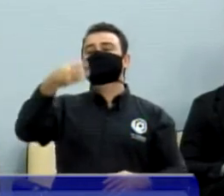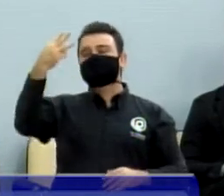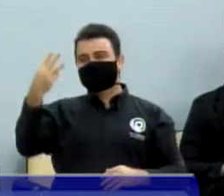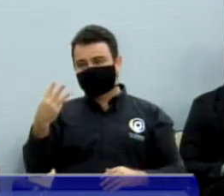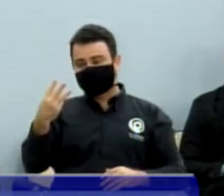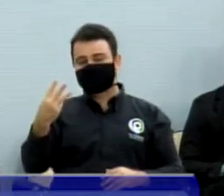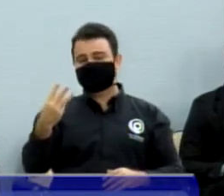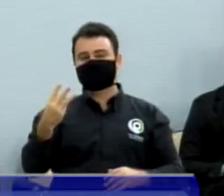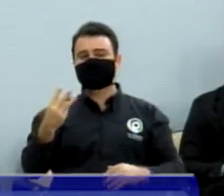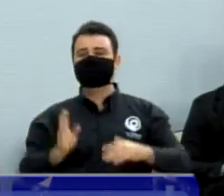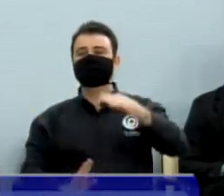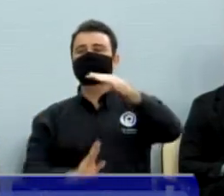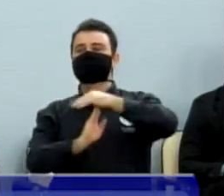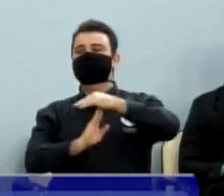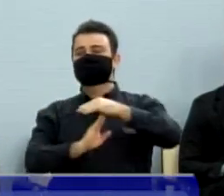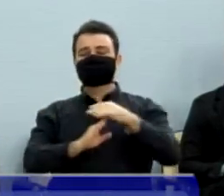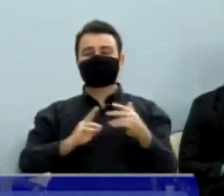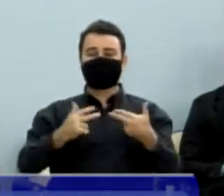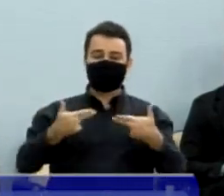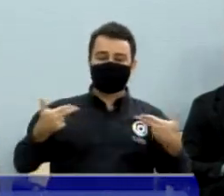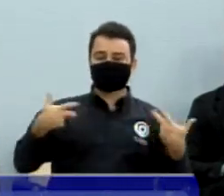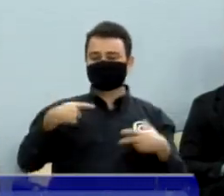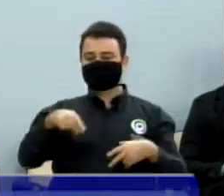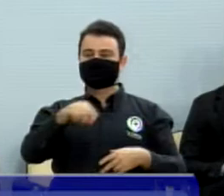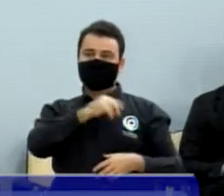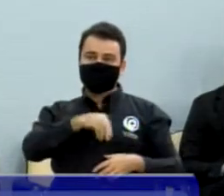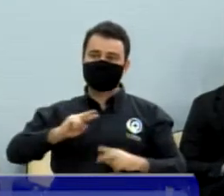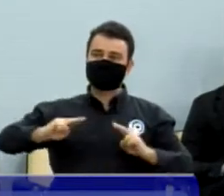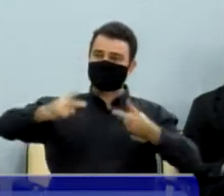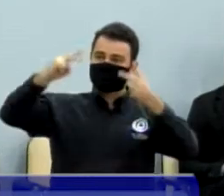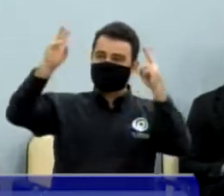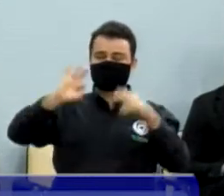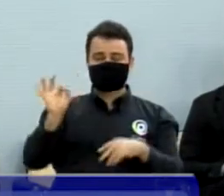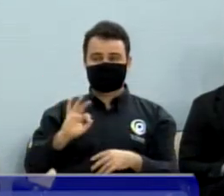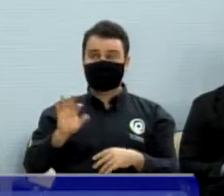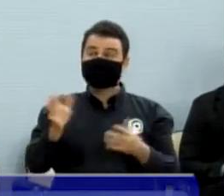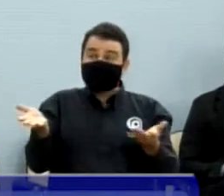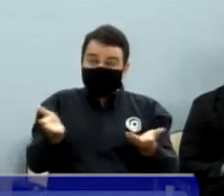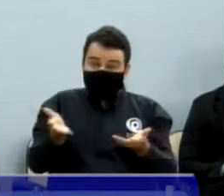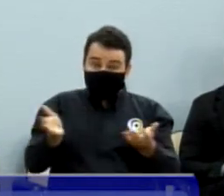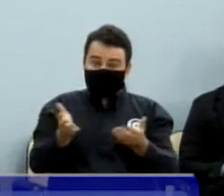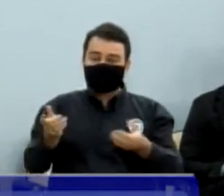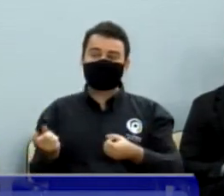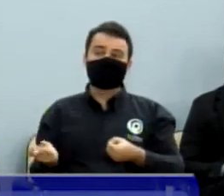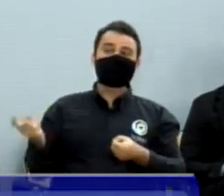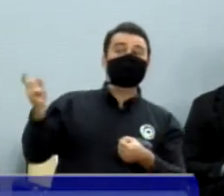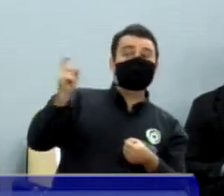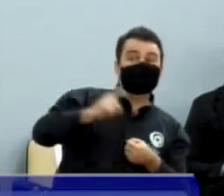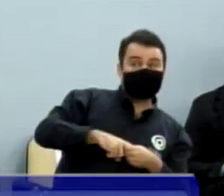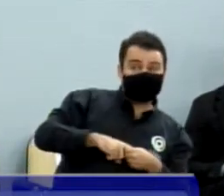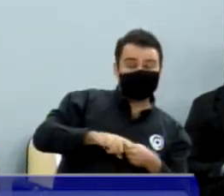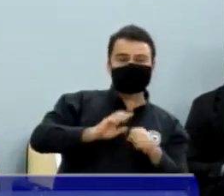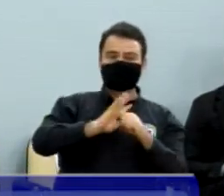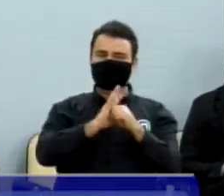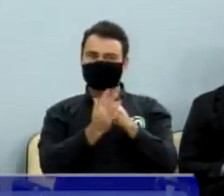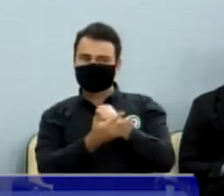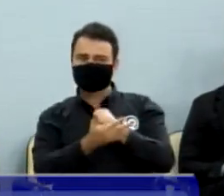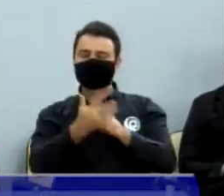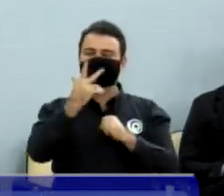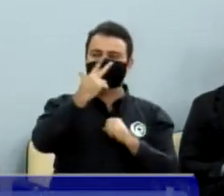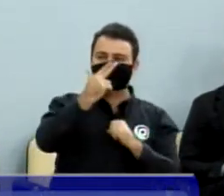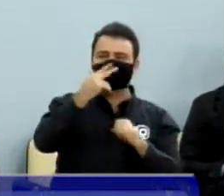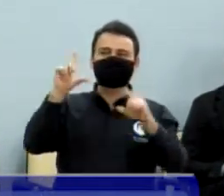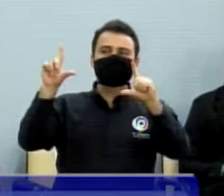poder público se sacrificar. Nós estamos num momento de retomada econômica. Vejam o que está fazendo o governo do Estado, facilitando, ajudando a retomada.